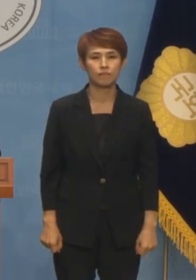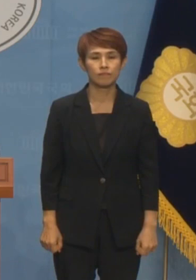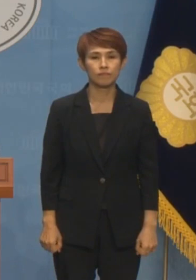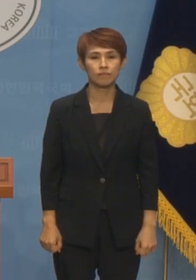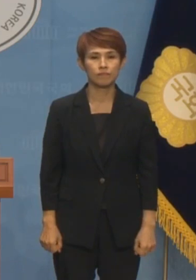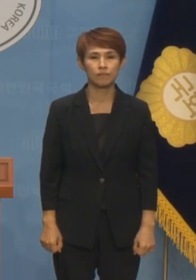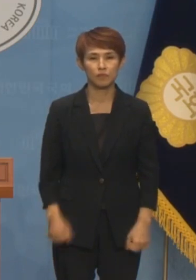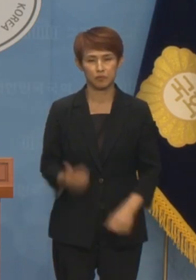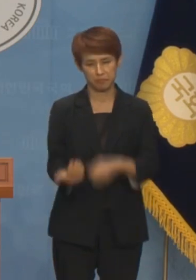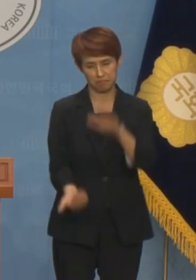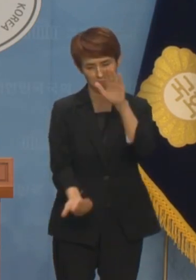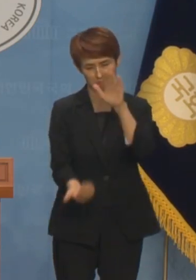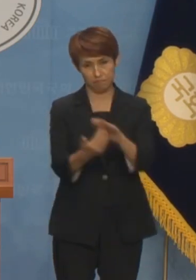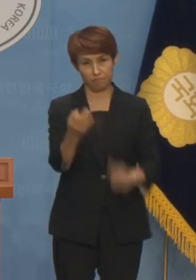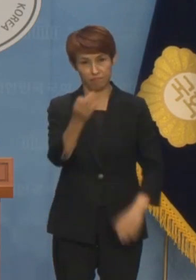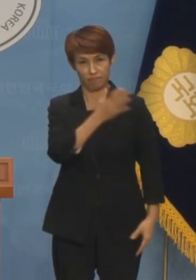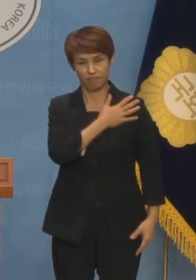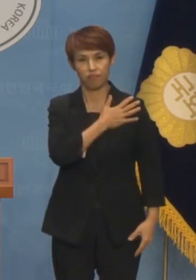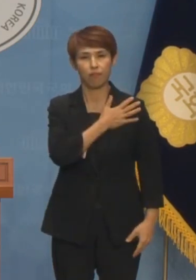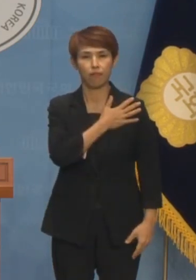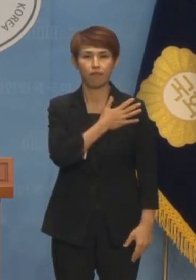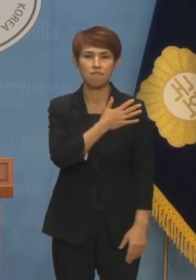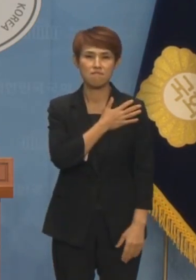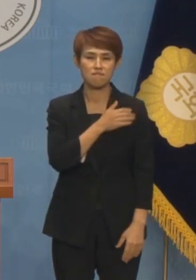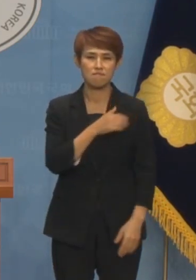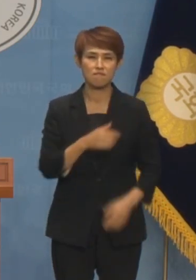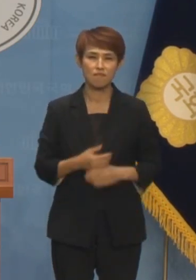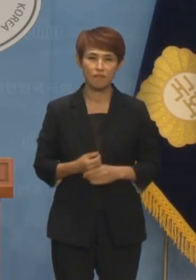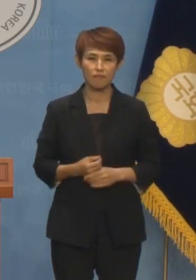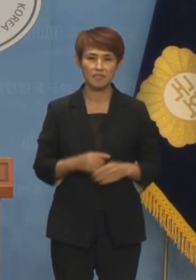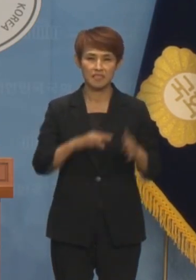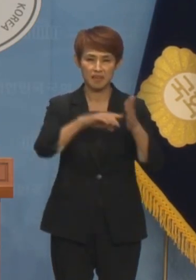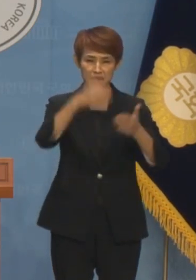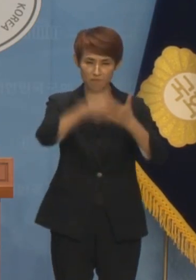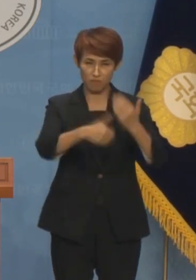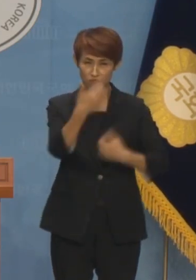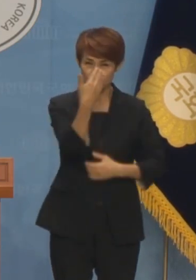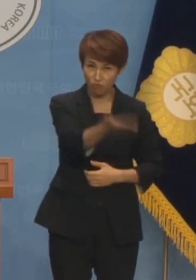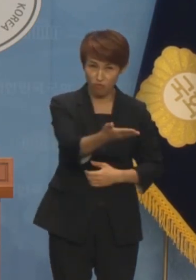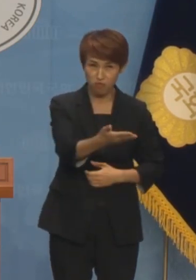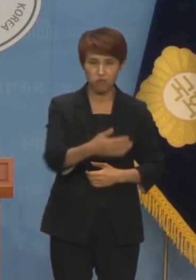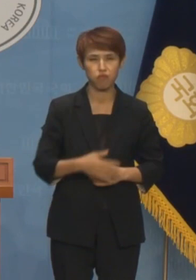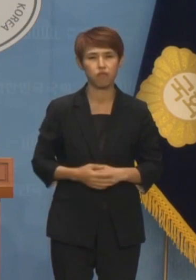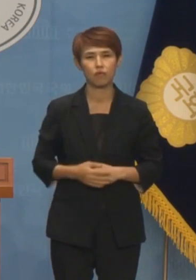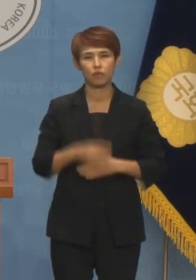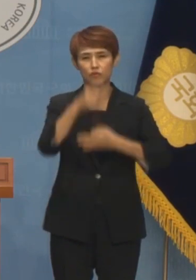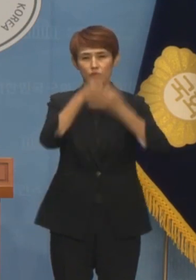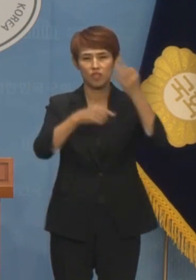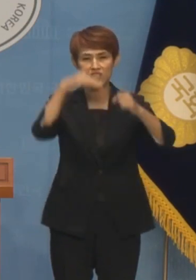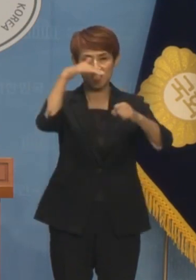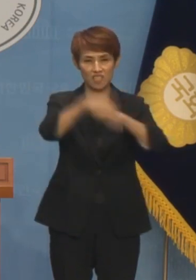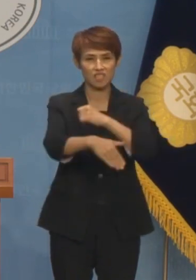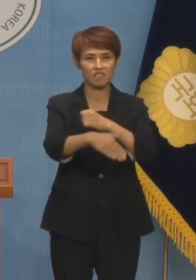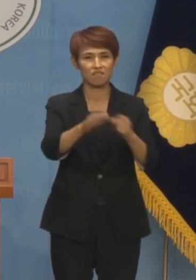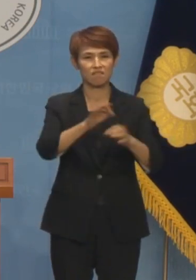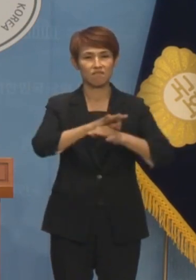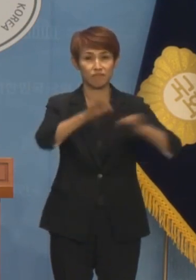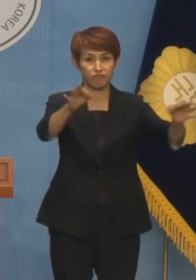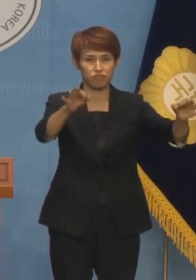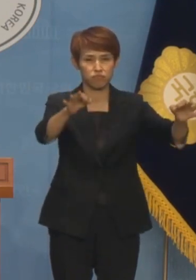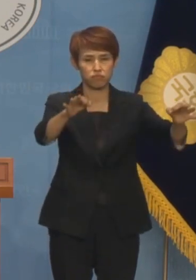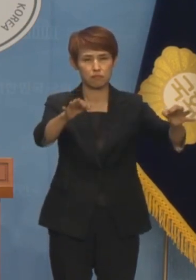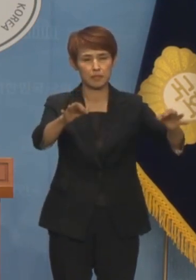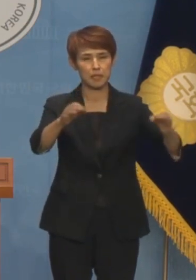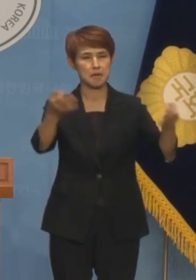슈퍼리치 수십조원 조세감면 윤석열씨 현금살포 그거야말로 만국적